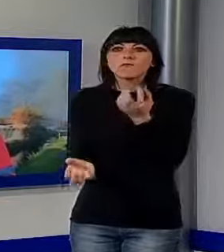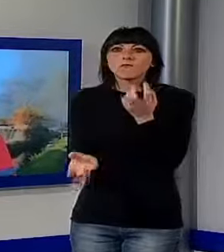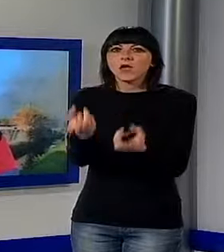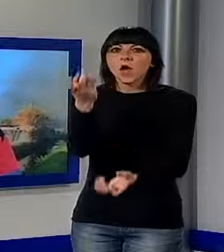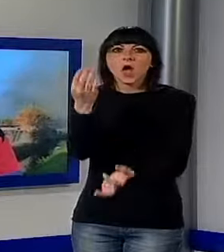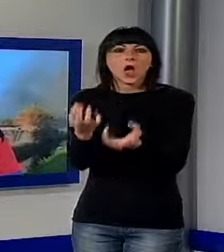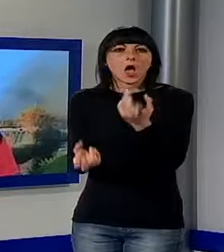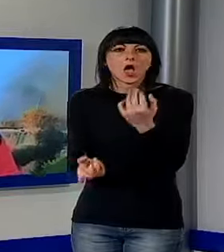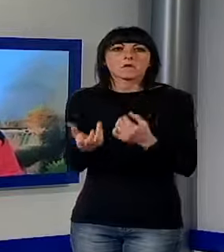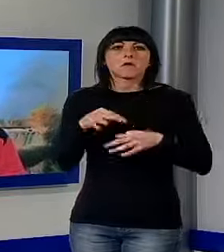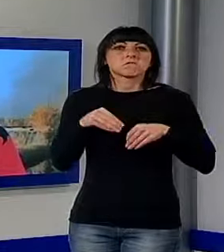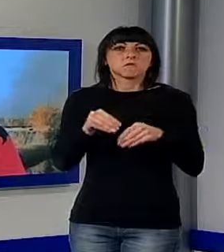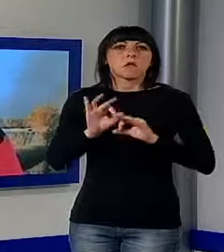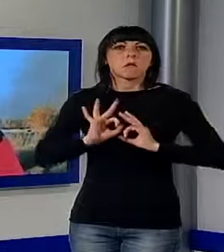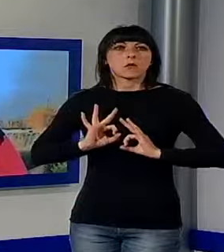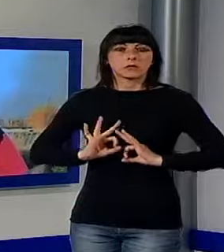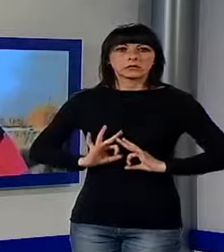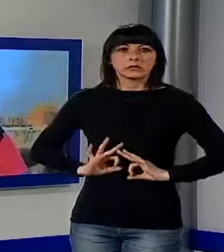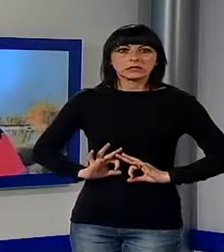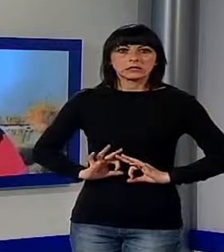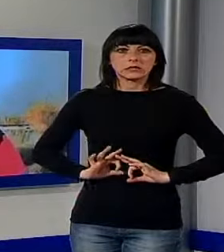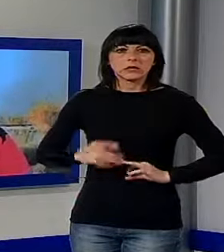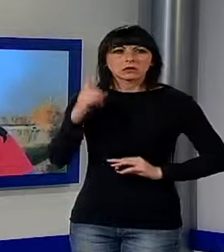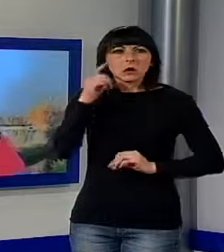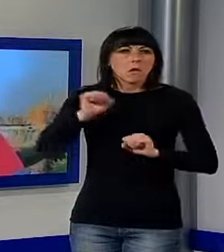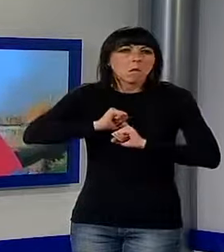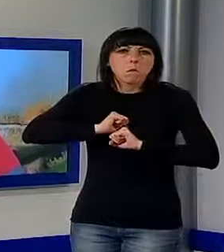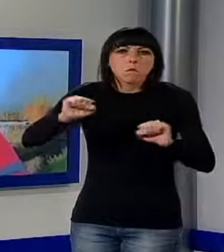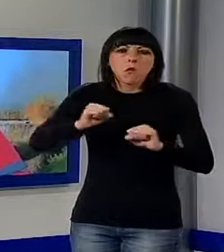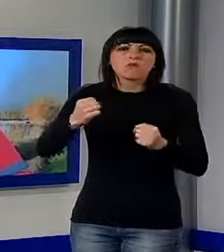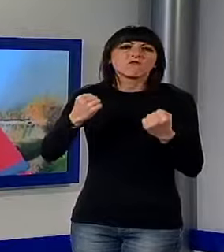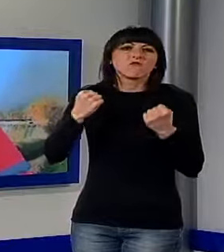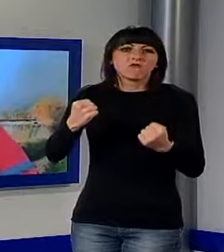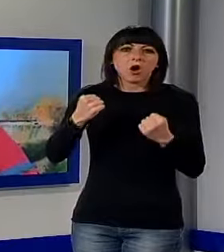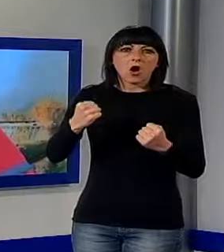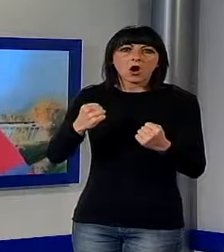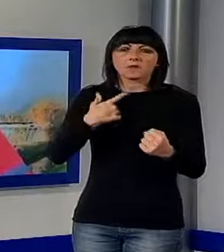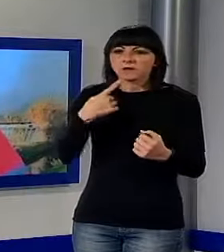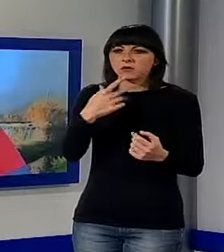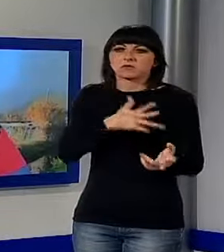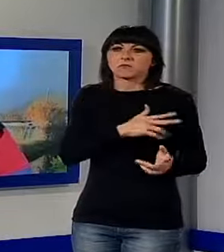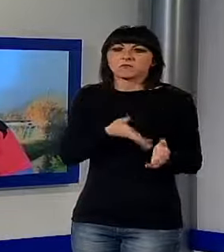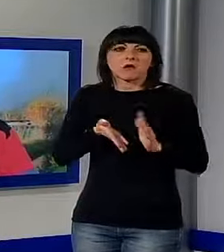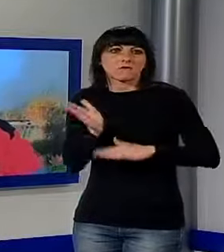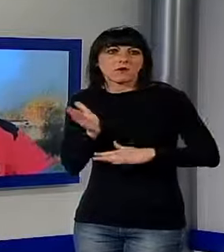c'era già la polizia, poi ho sentito una botta forte, mi hanno spostato, mi detto di andare via e poi dopo ho visto